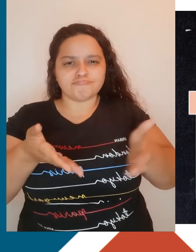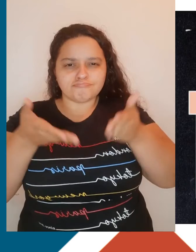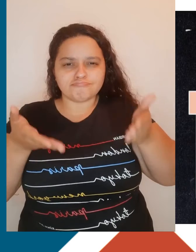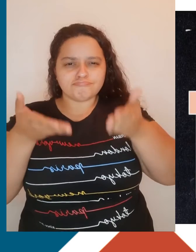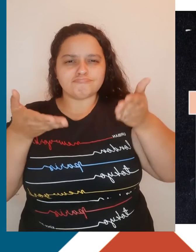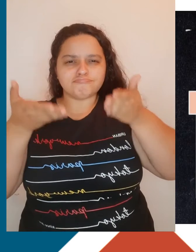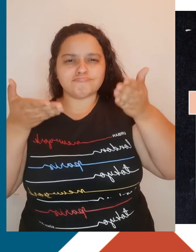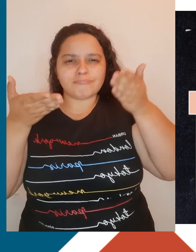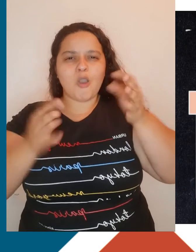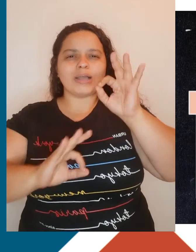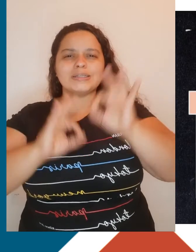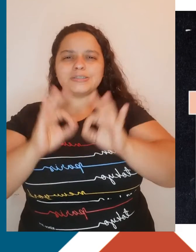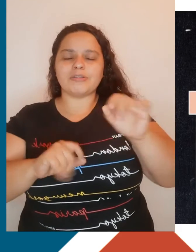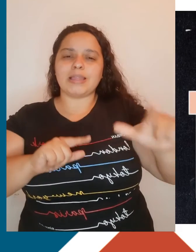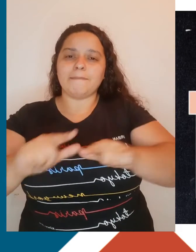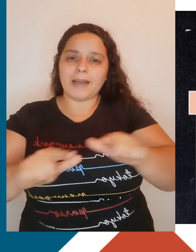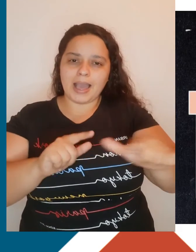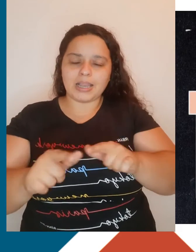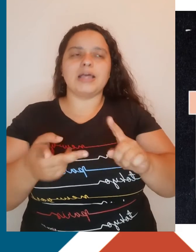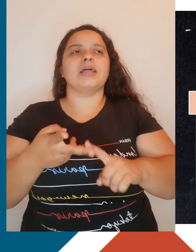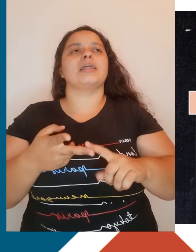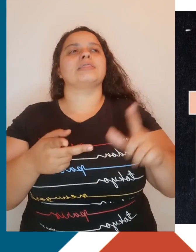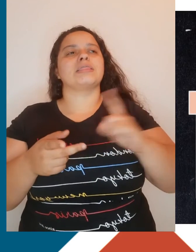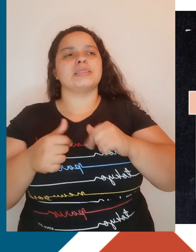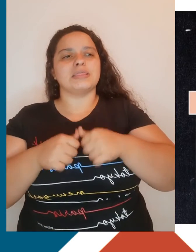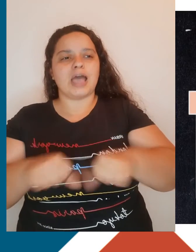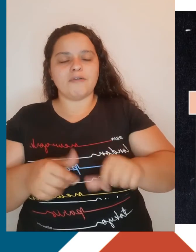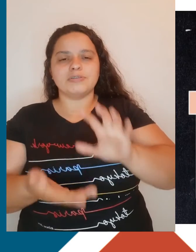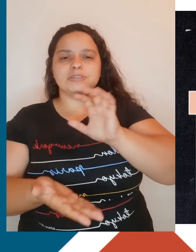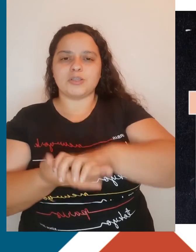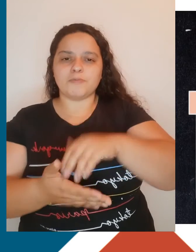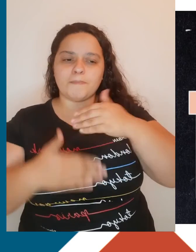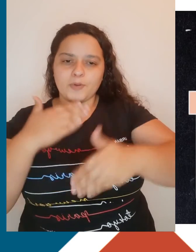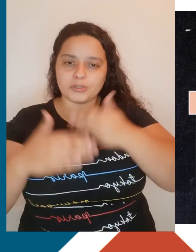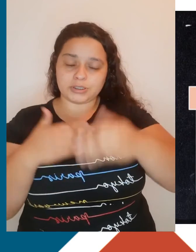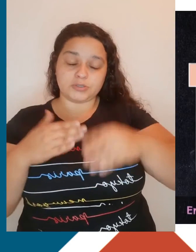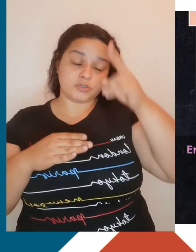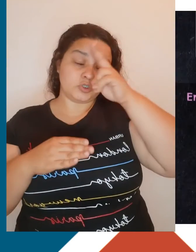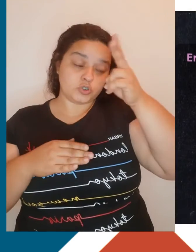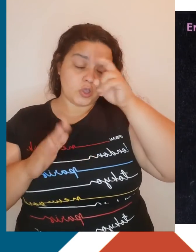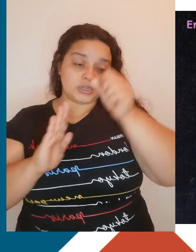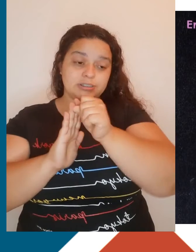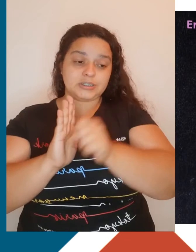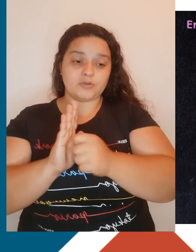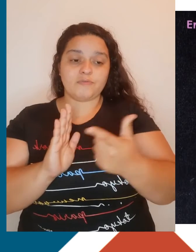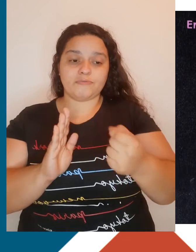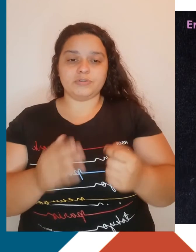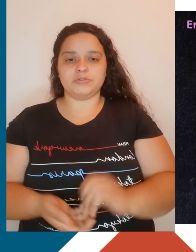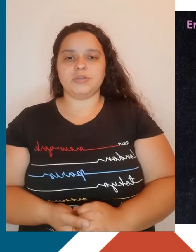dos trabalhadores e estiveram no centro de importantes processos históricos no século XX. Agora, vamos à